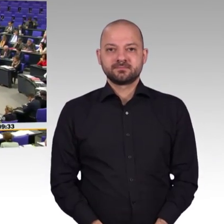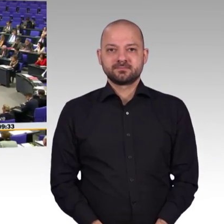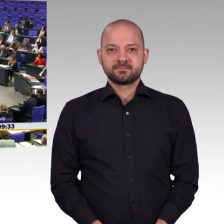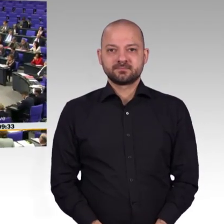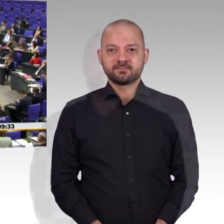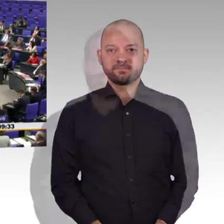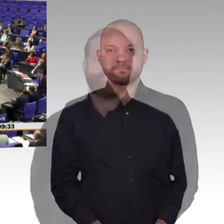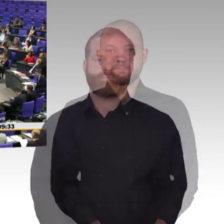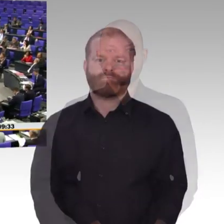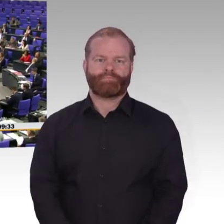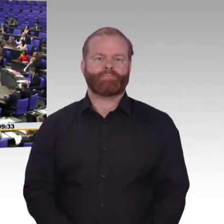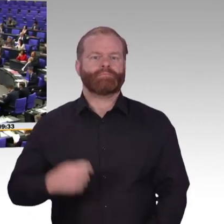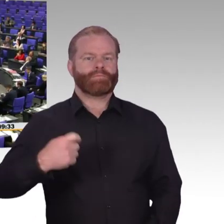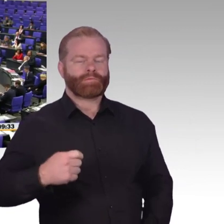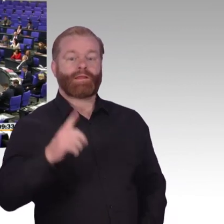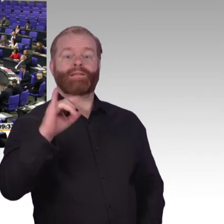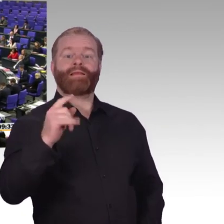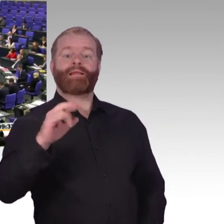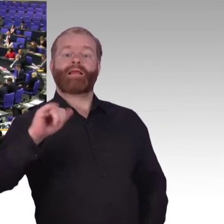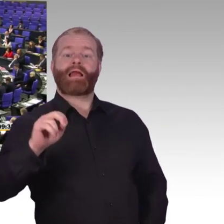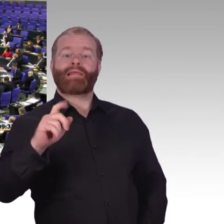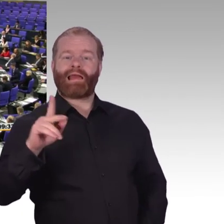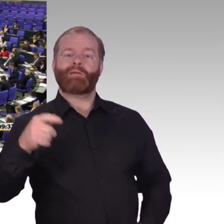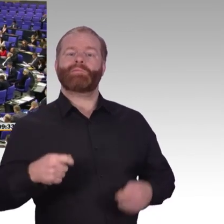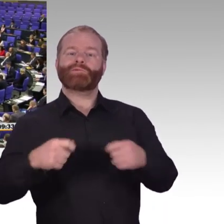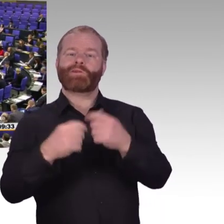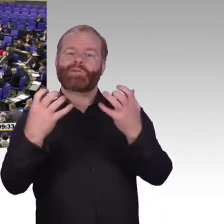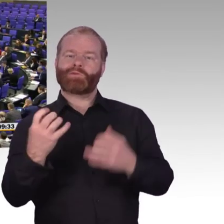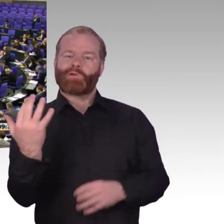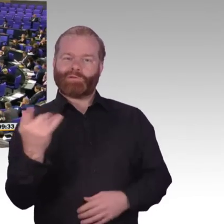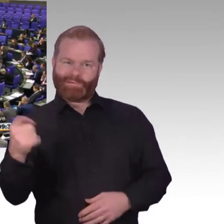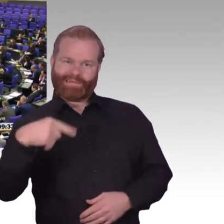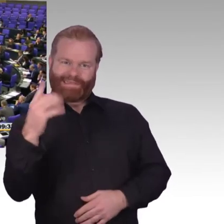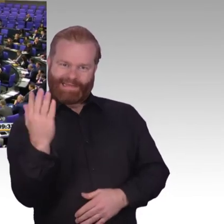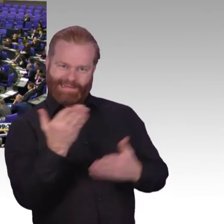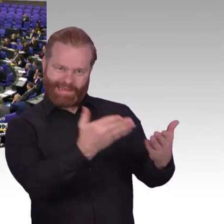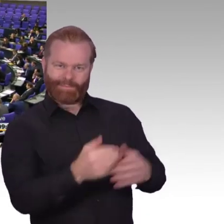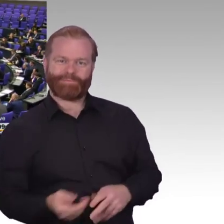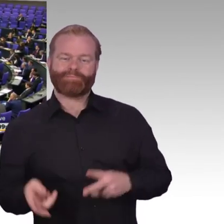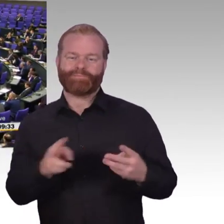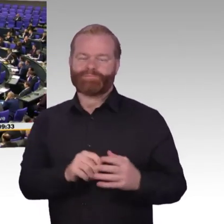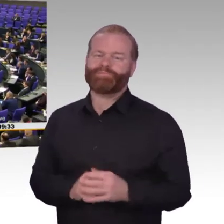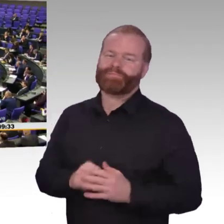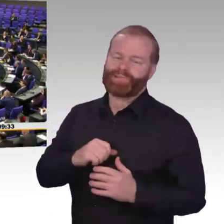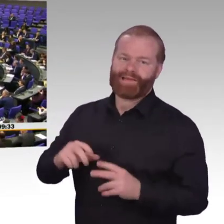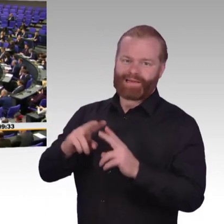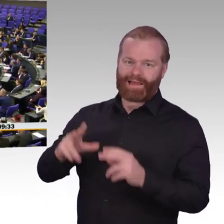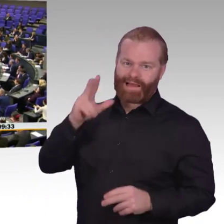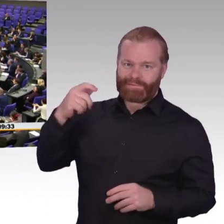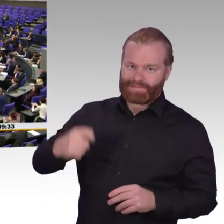Sehr geehrter Herr Präsident! Lieber Sören Bartol, die Rede zur künstlichen Intelligenz hätte letzte Woche ganz gut gepasst. Und liebe